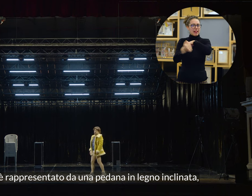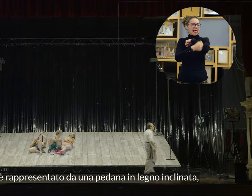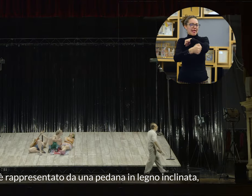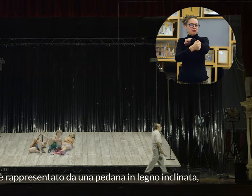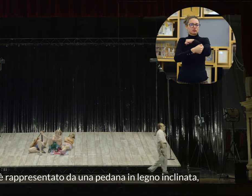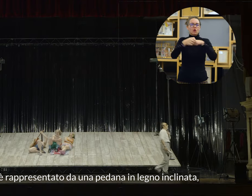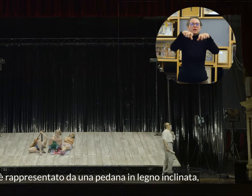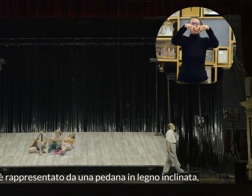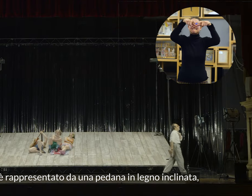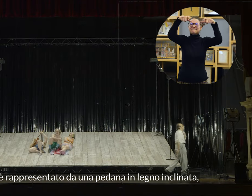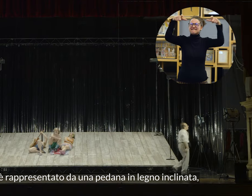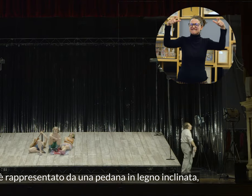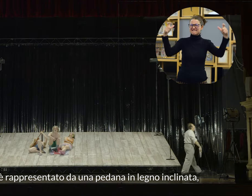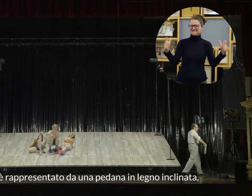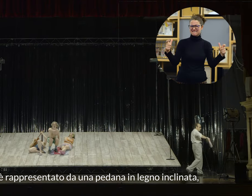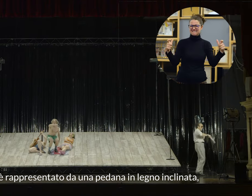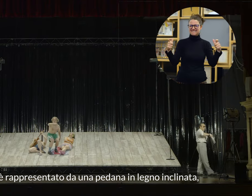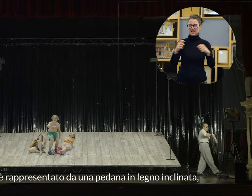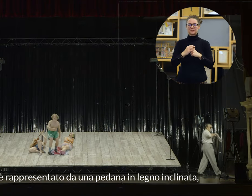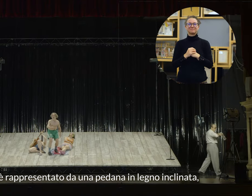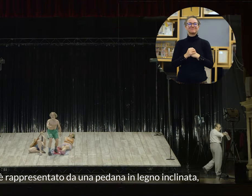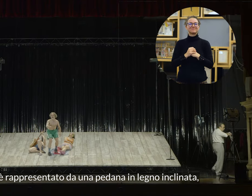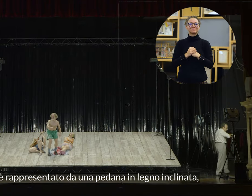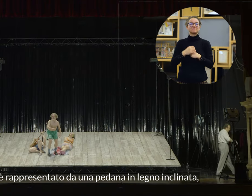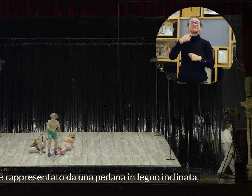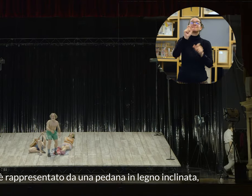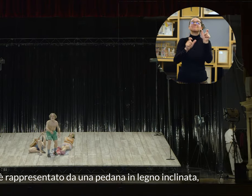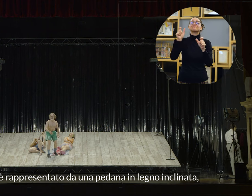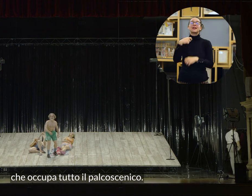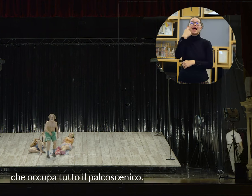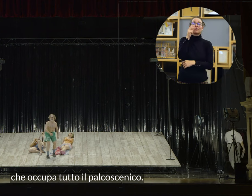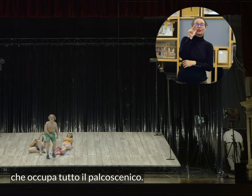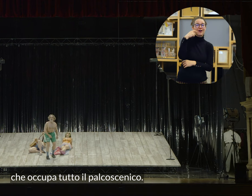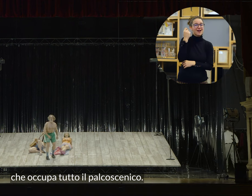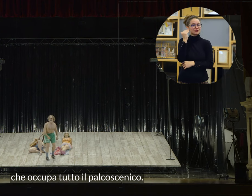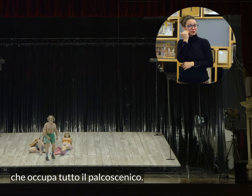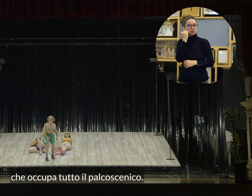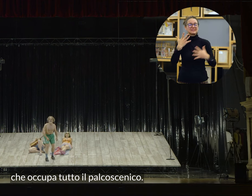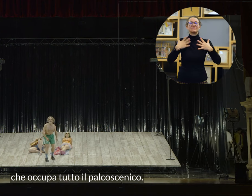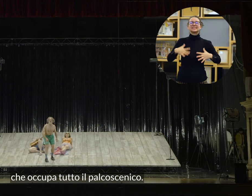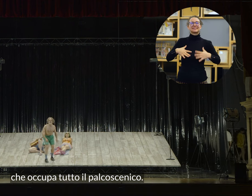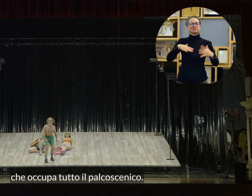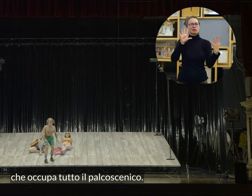giardino è rappresentato da una pedana di legno inclinata che occupa tutto il palcoscenico.